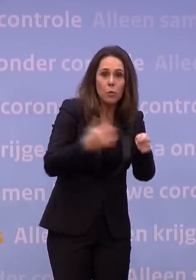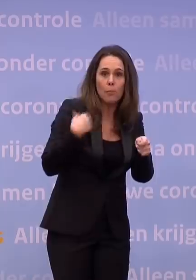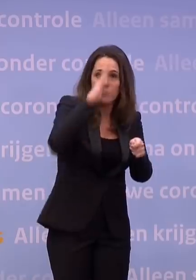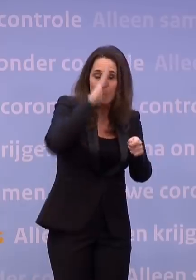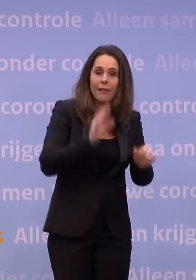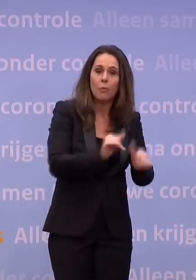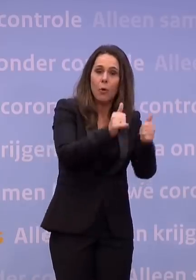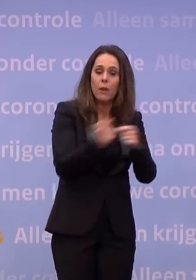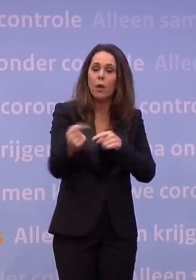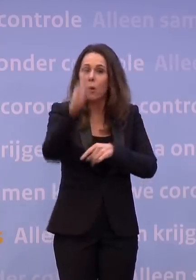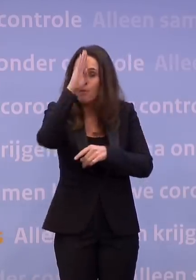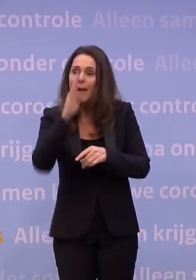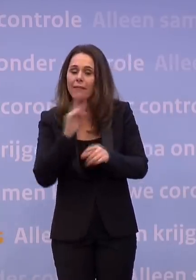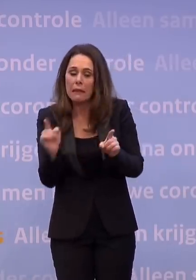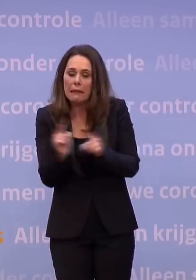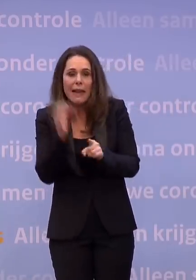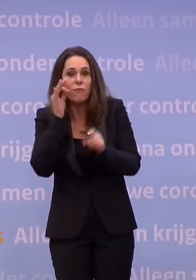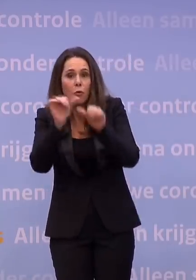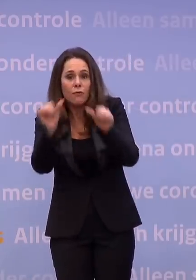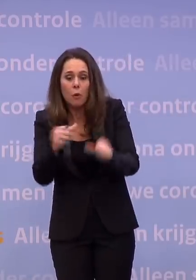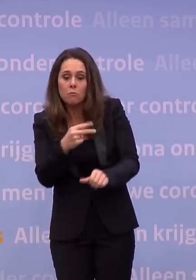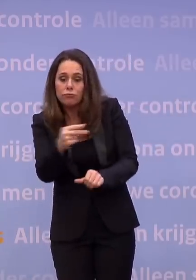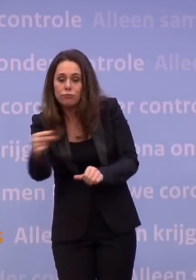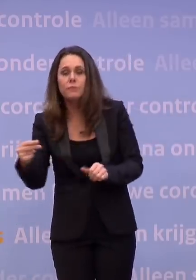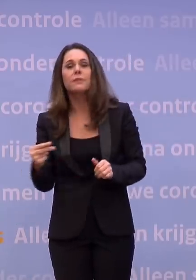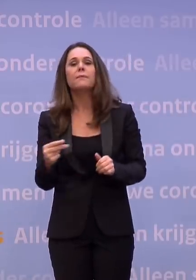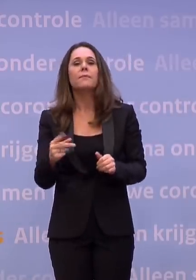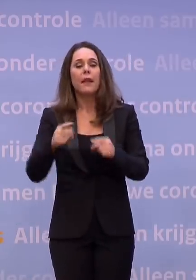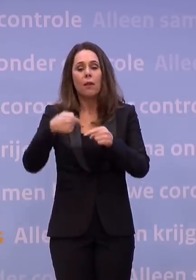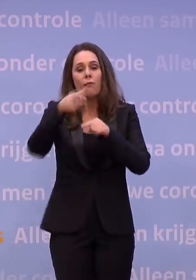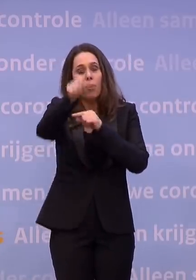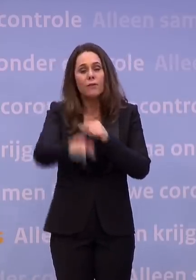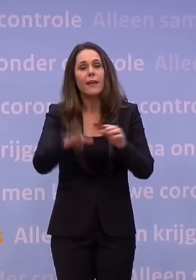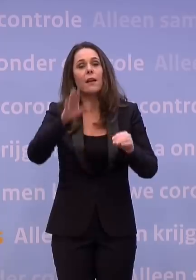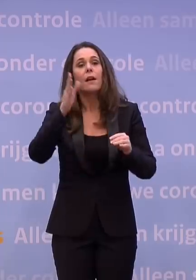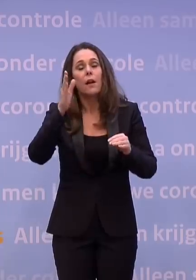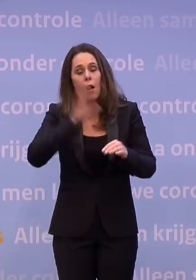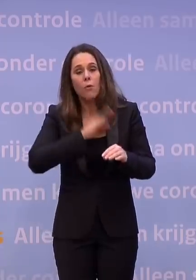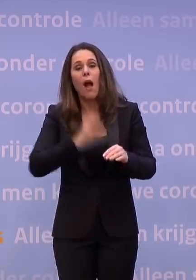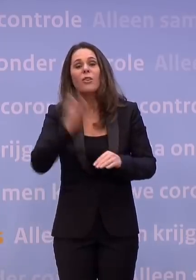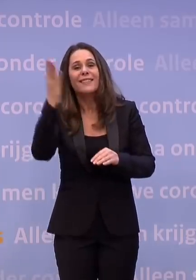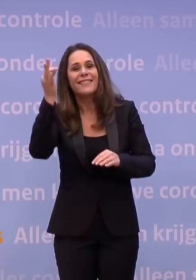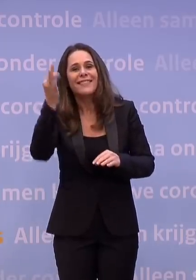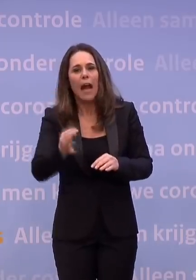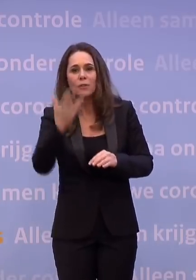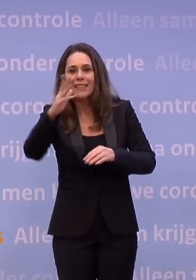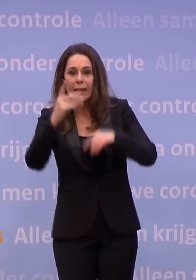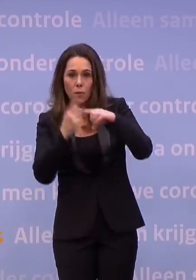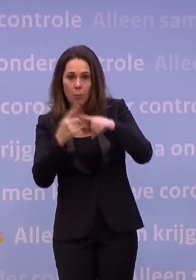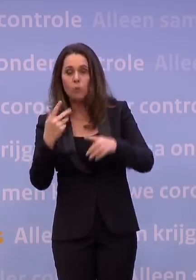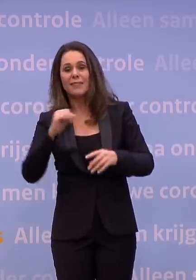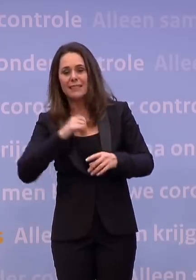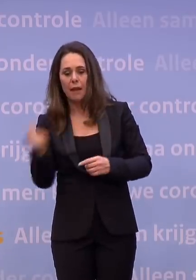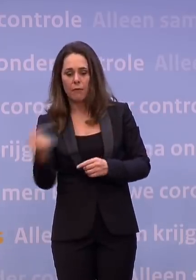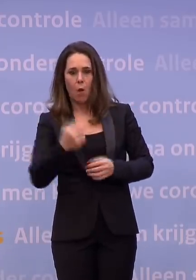Aanstaande maandag beginnen de mensen in de kleinschalige woonvormen. En we willen dus ook in de loop van volgende week al de eerste negentig-plussers thuis, die mobiel zijn en zelf naar die